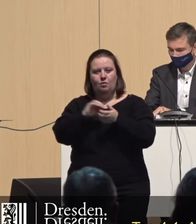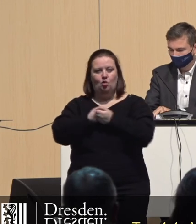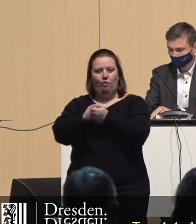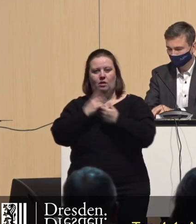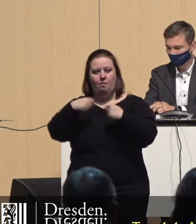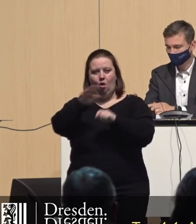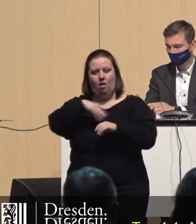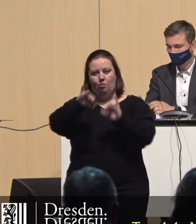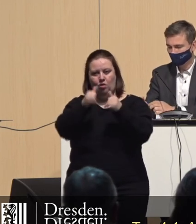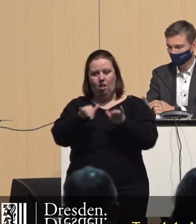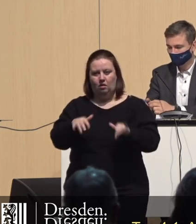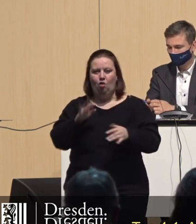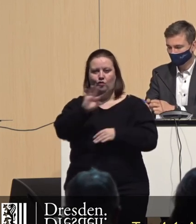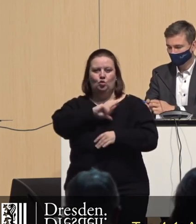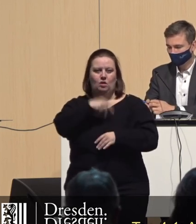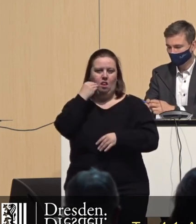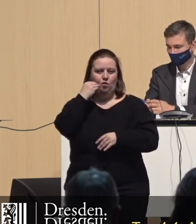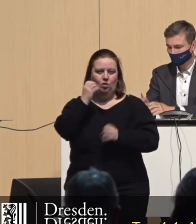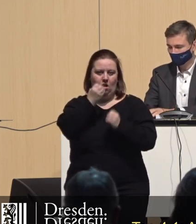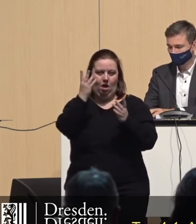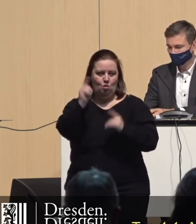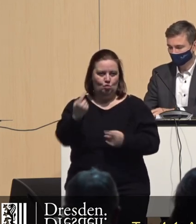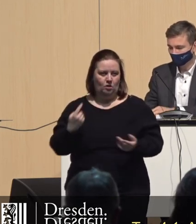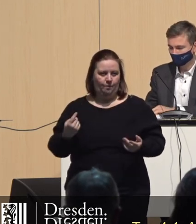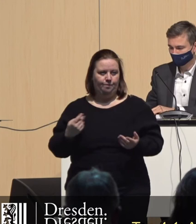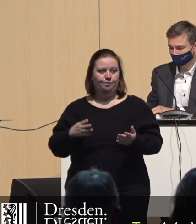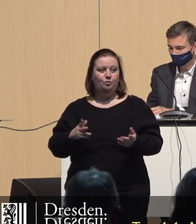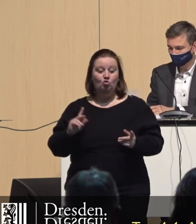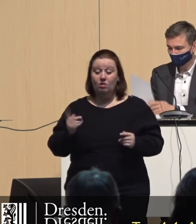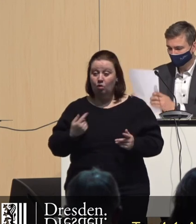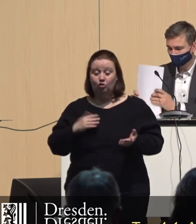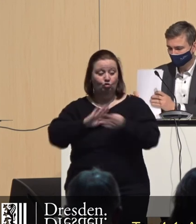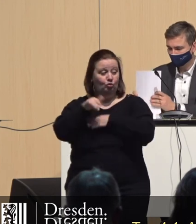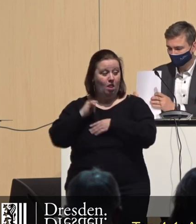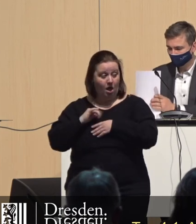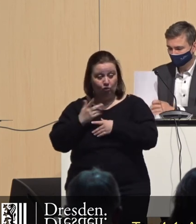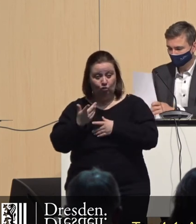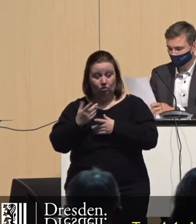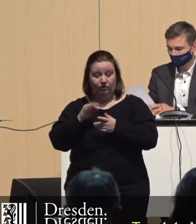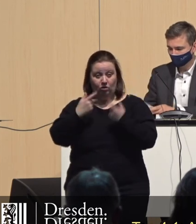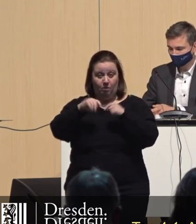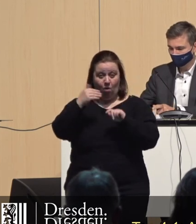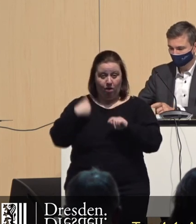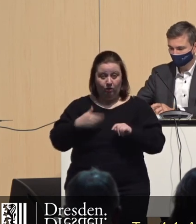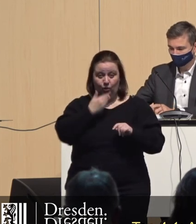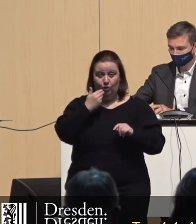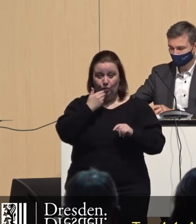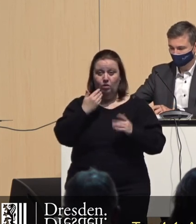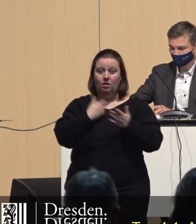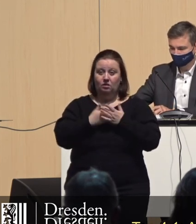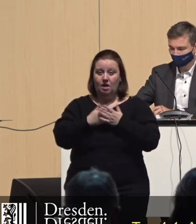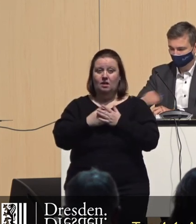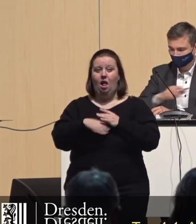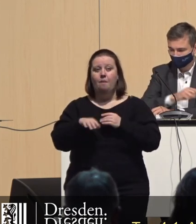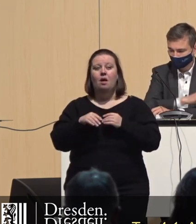Baulandmodell eigentlich da, natürlich auch für Sozialwohnungen. Und dass keine Überlastung der Bauherren eintritt, dazu gibt es eine